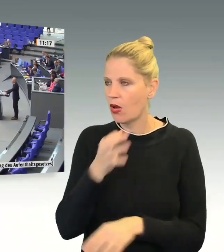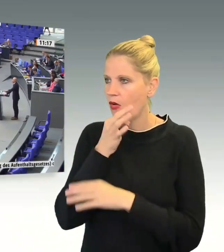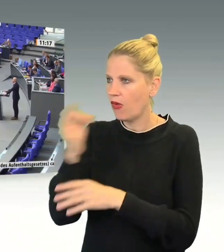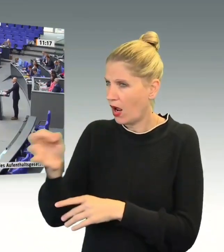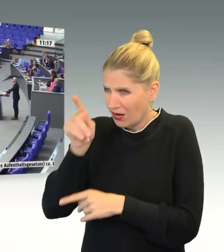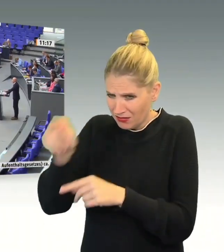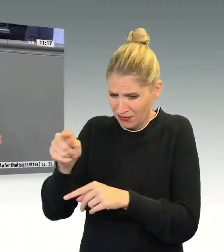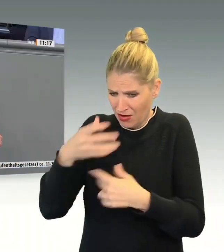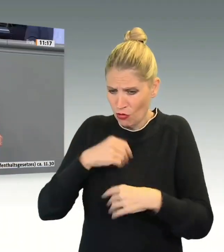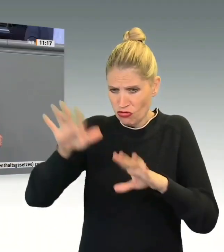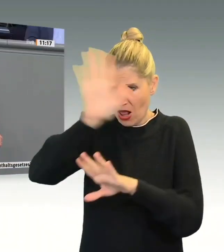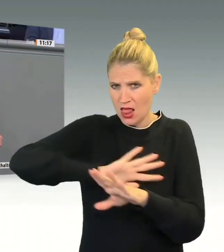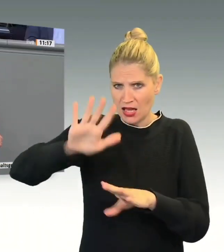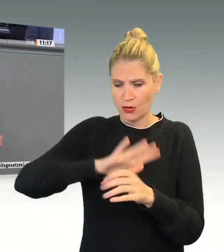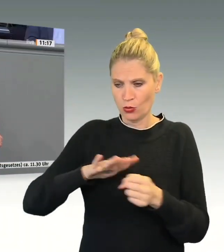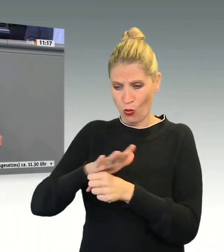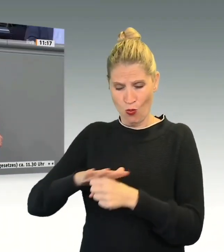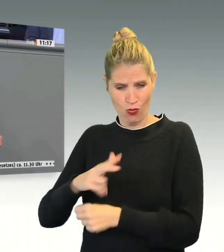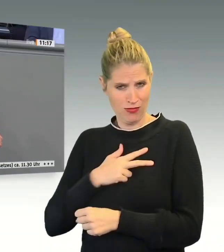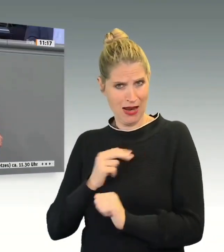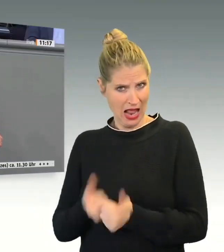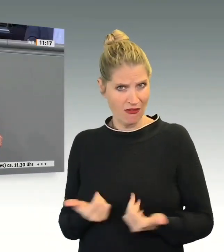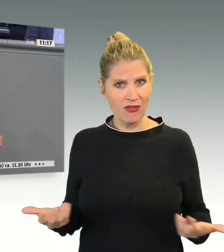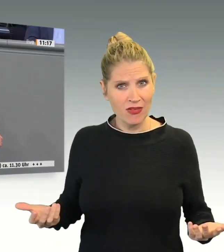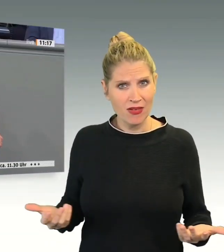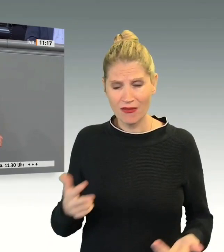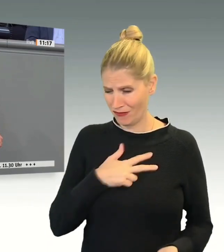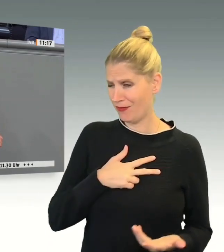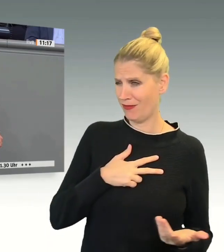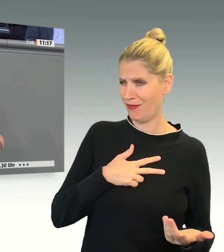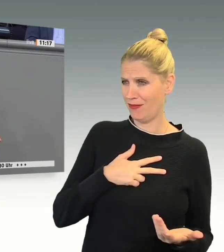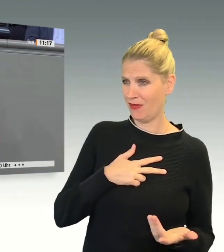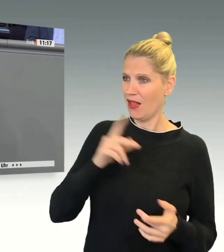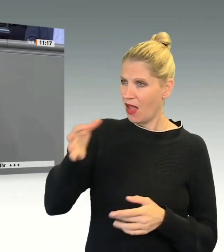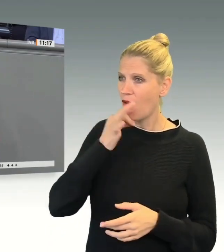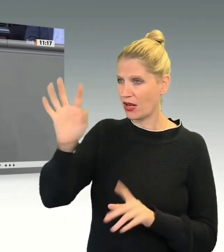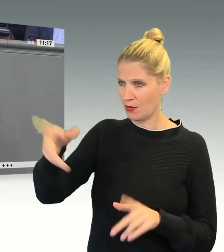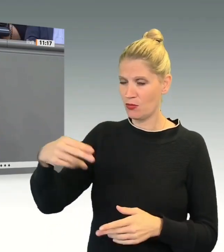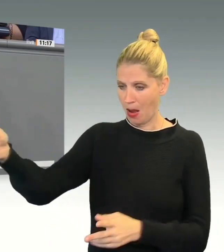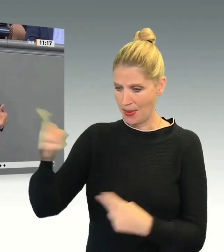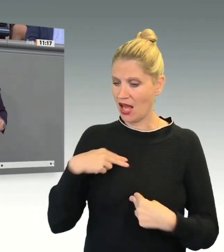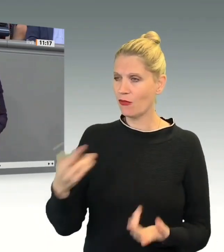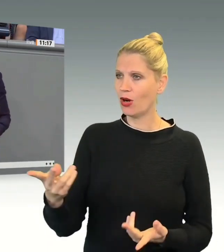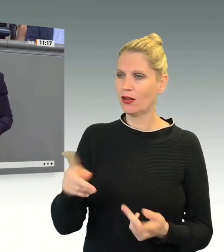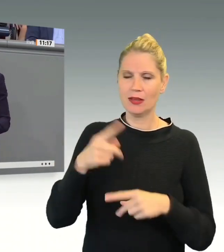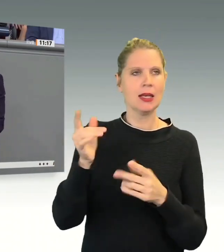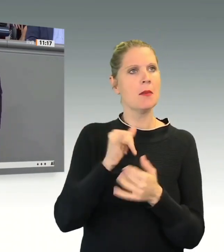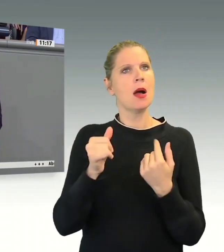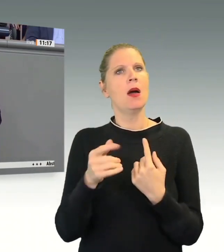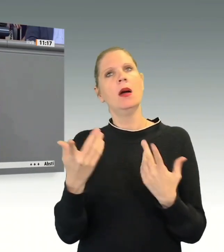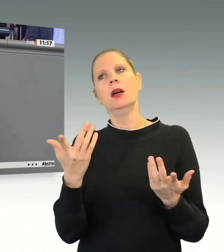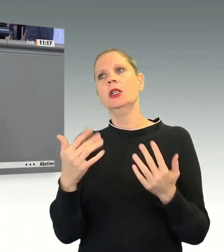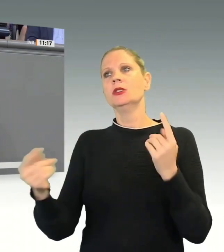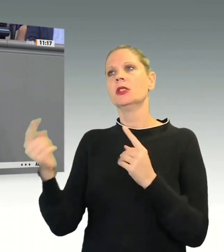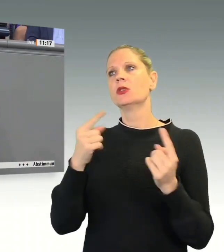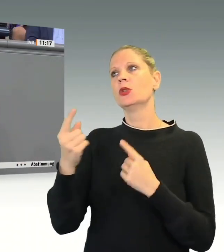helfen? Und diese Frage, die müssen Sie einfach mal beantworten und sich nicht immer hinter Scheindiskussionen verstecken. Vielen Dank für die